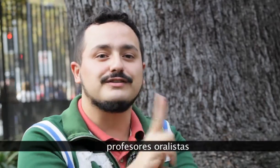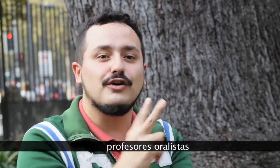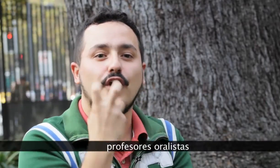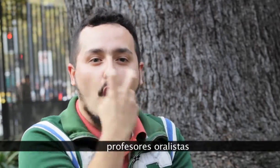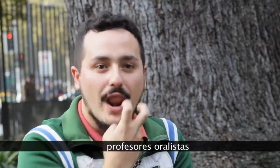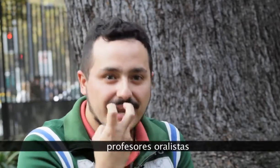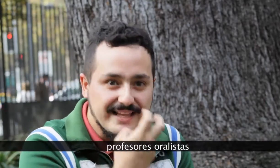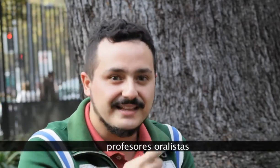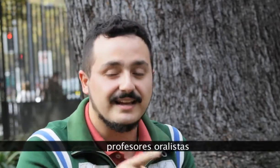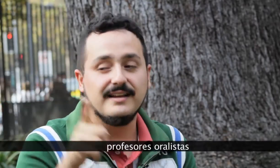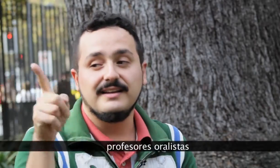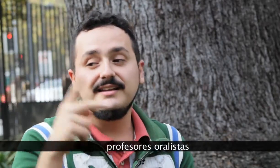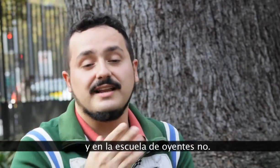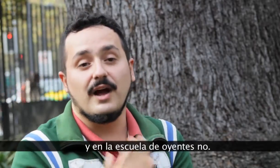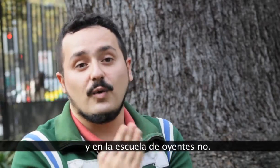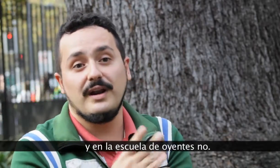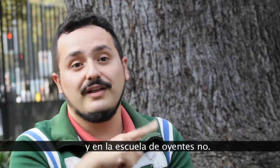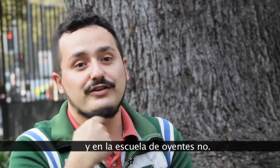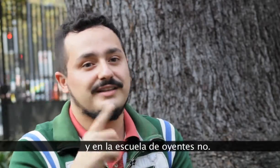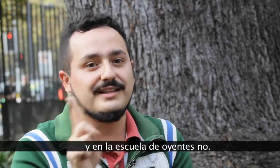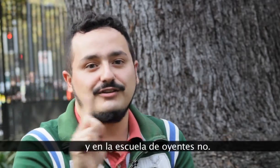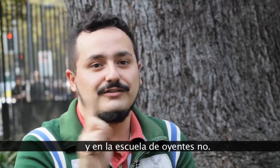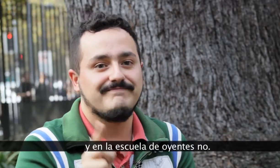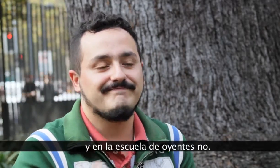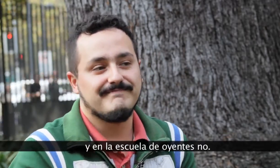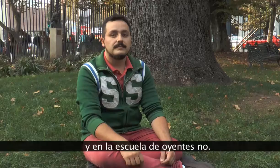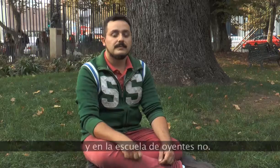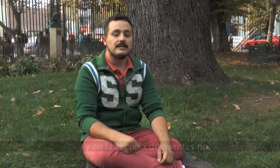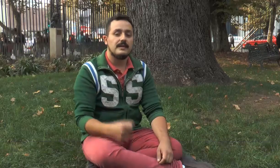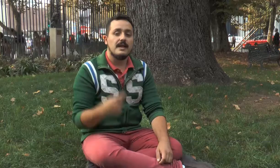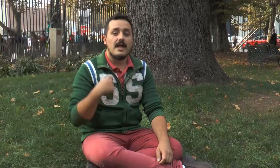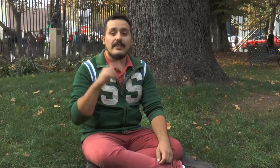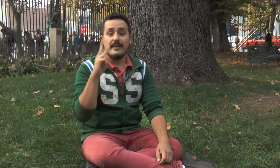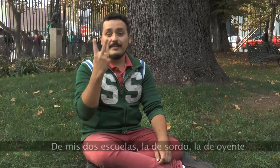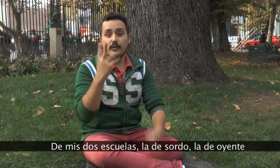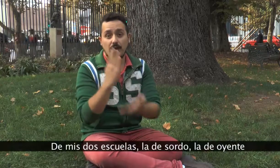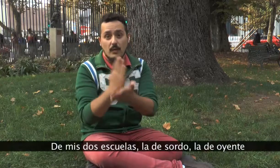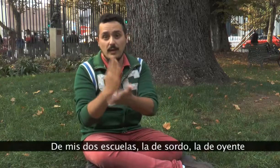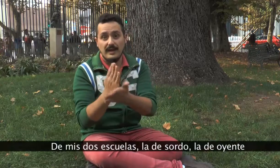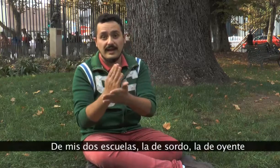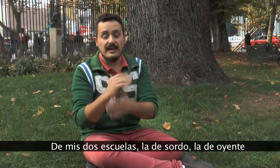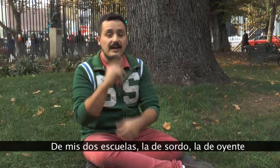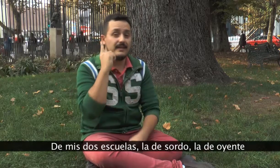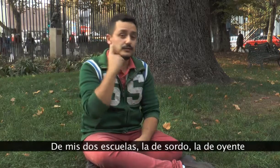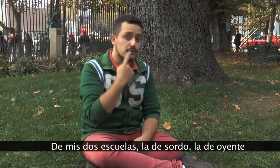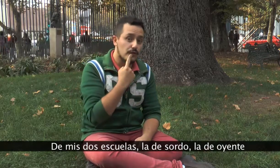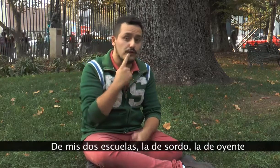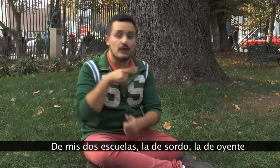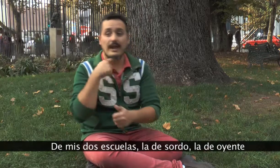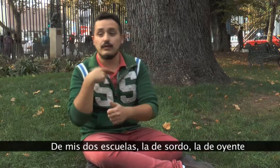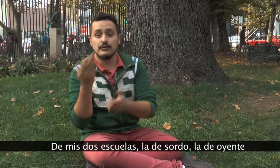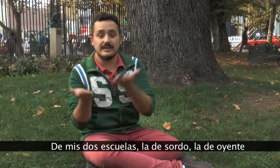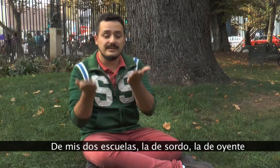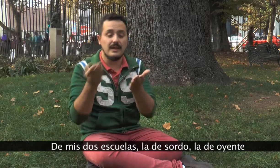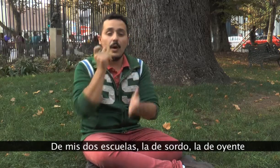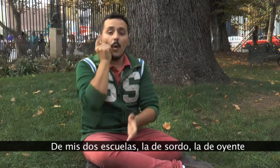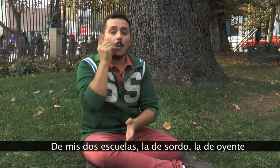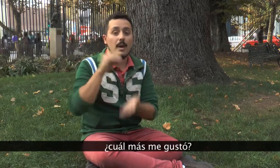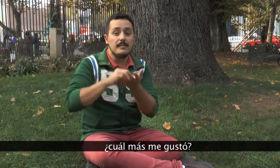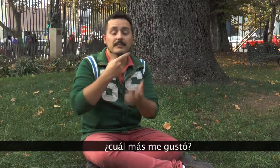profesores, la lista. Y en la escuela de oyentes, no. De mis dos escuelas, la del sordo, la de oyentes, Juan más